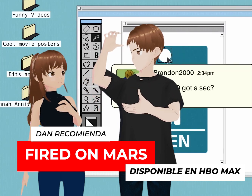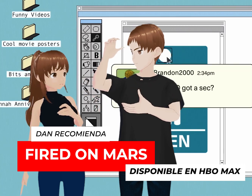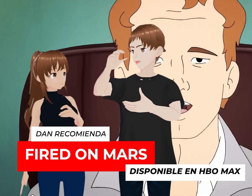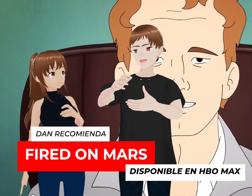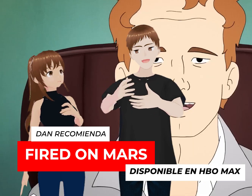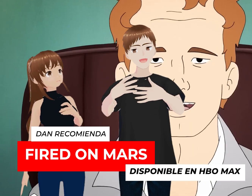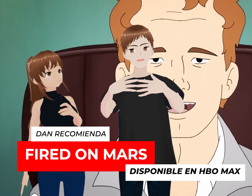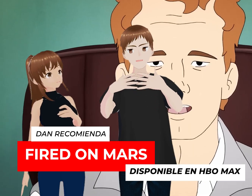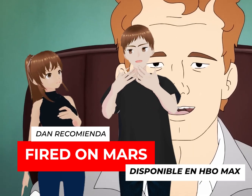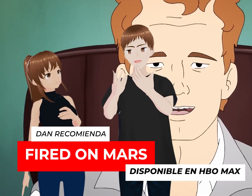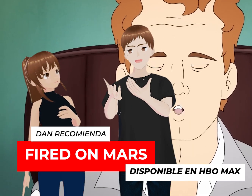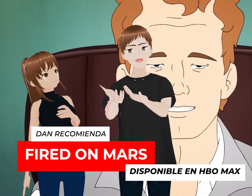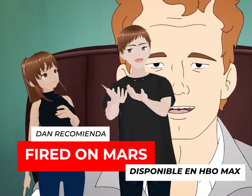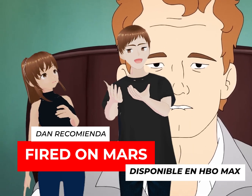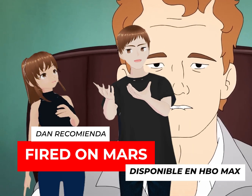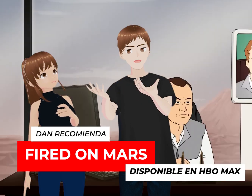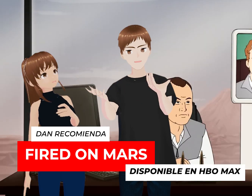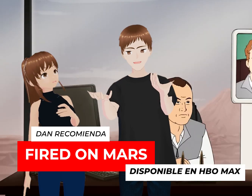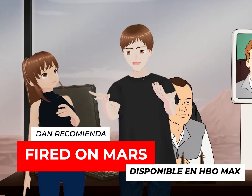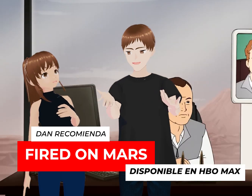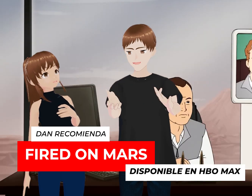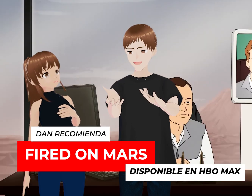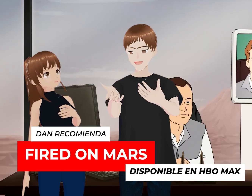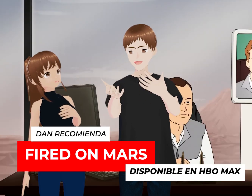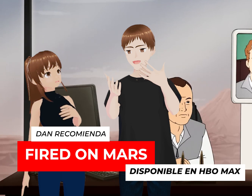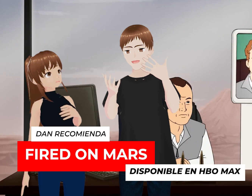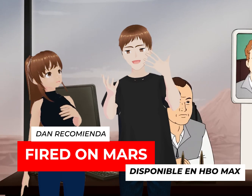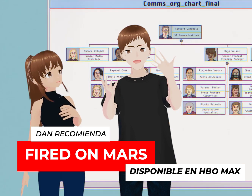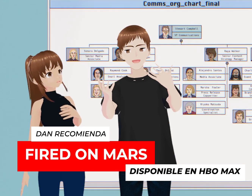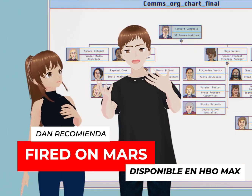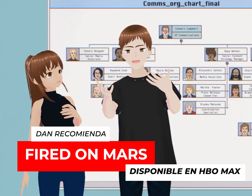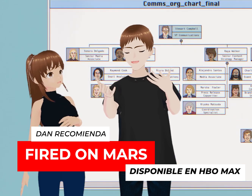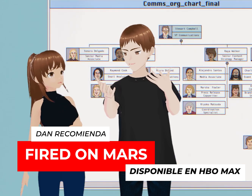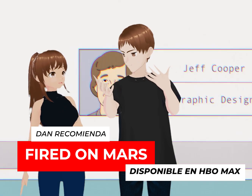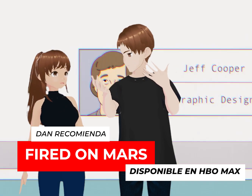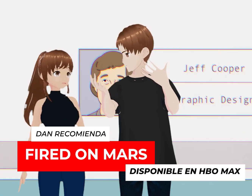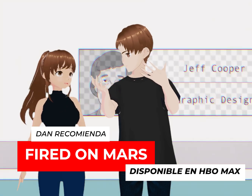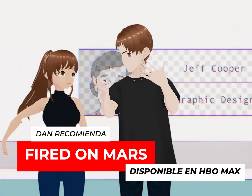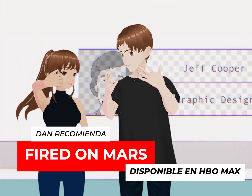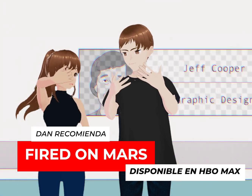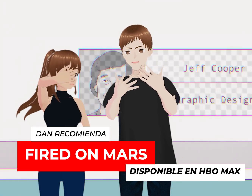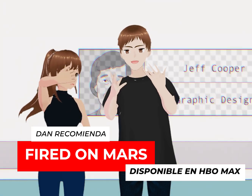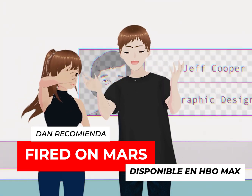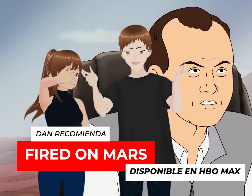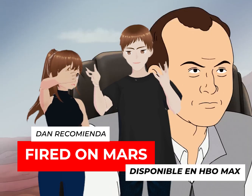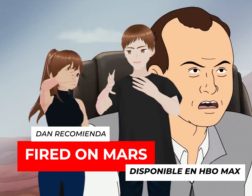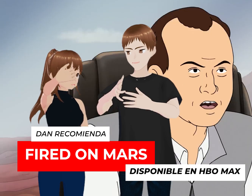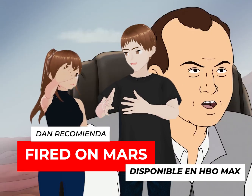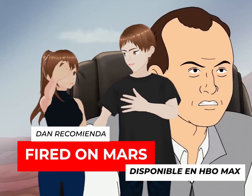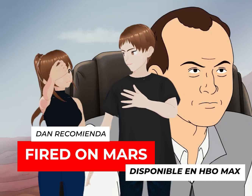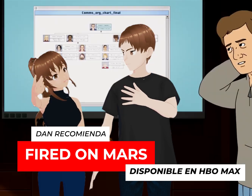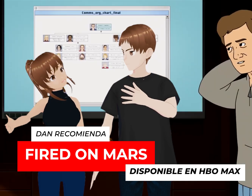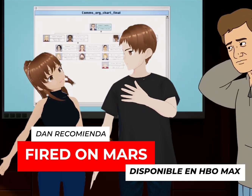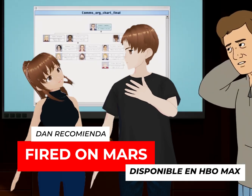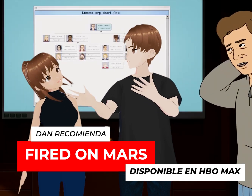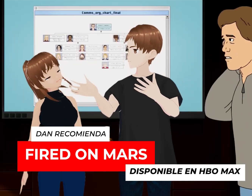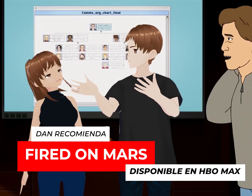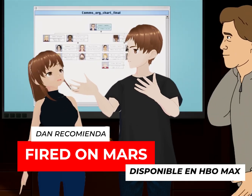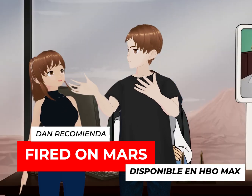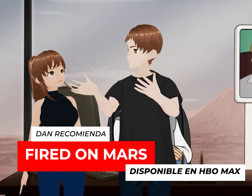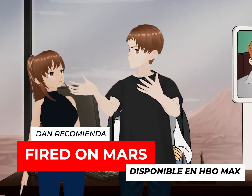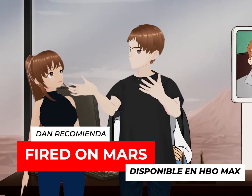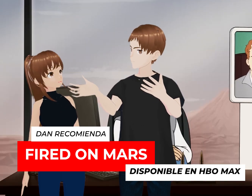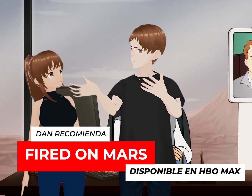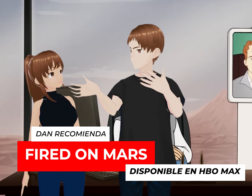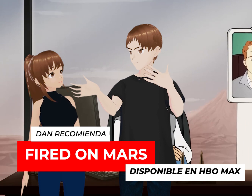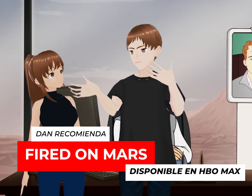una cápsula hasta que mi profesión sea nuevamente algo que sea necesario aquí y me descongelen para trabajar. Pero si